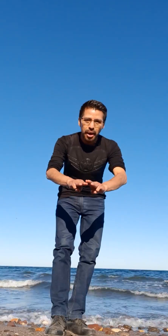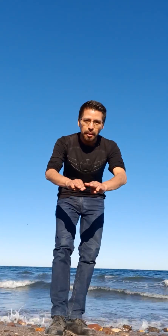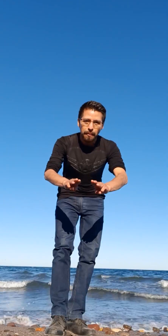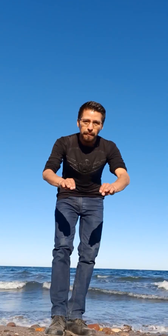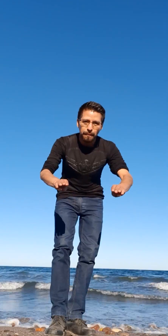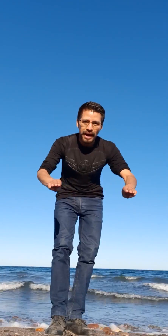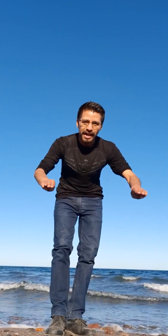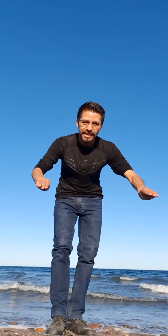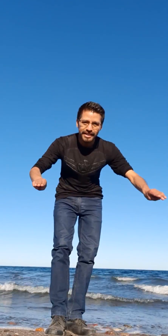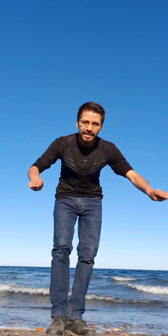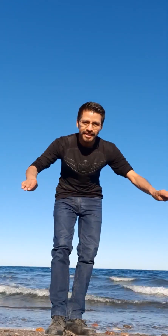Mar.